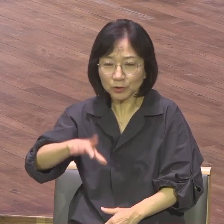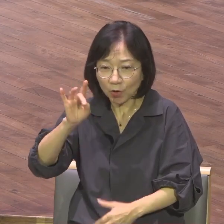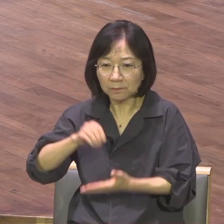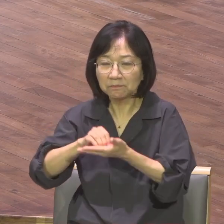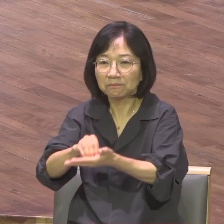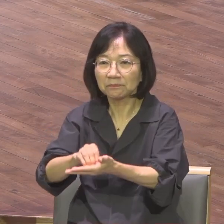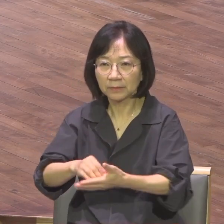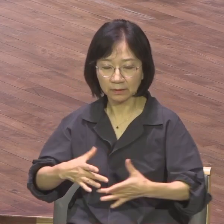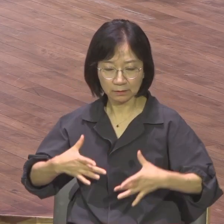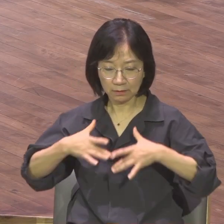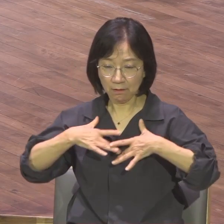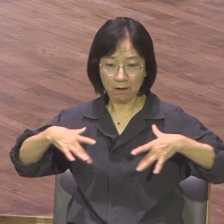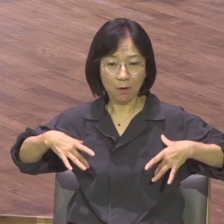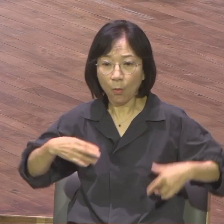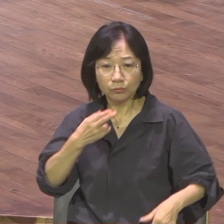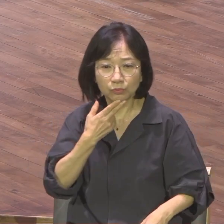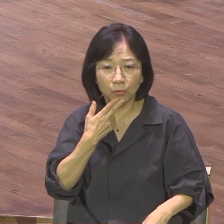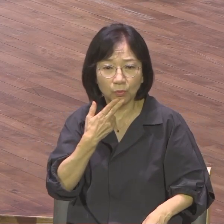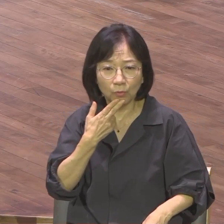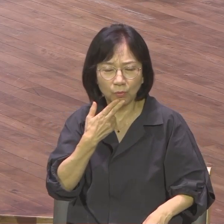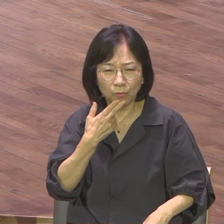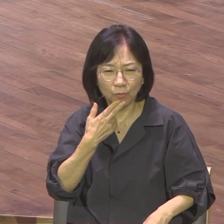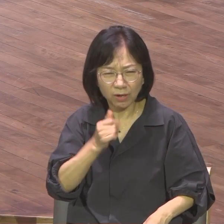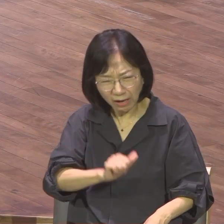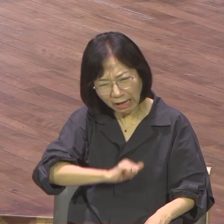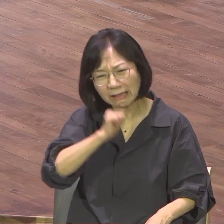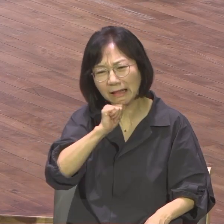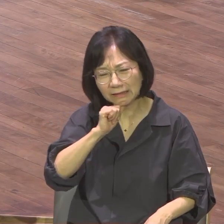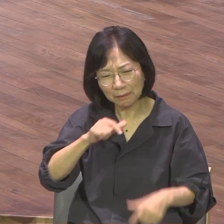옷도 유니폼이 아니라 평상시에 입고 있는 옷을 입고 나왔어요